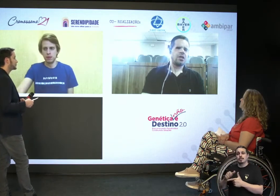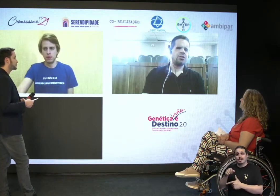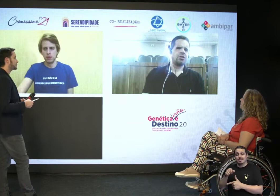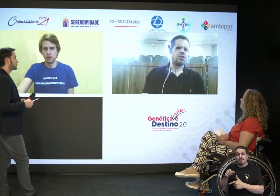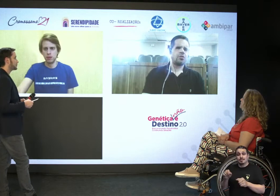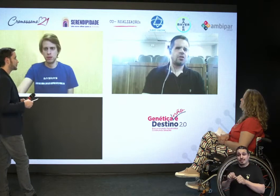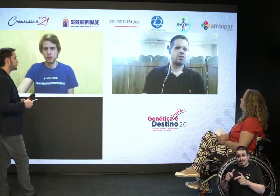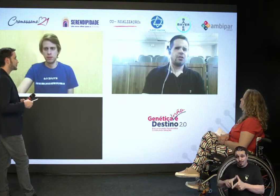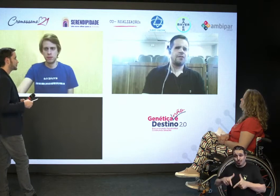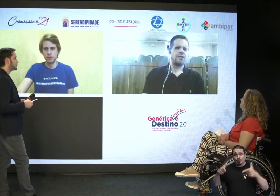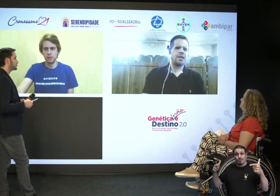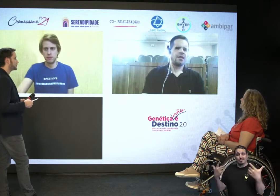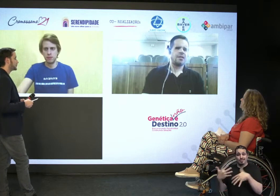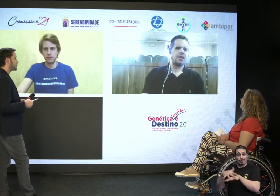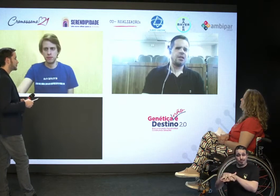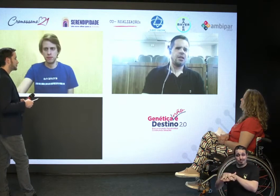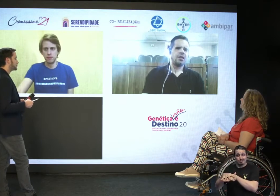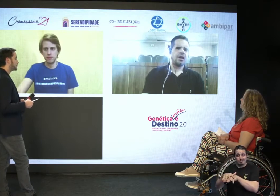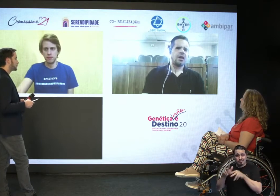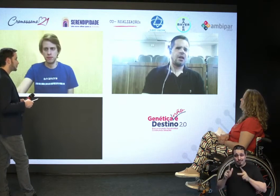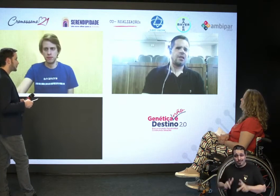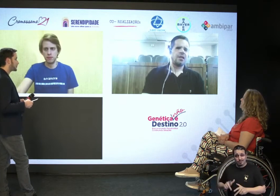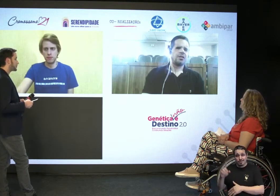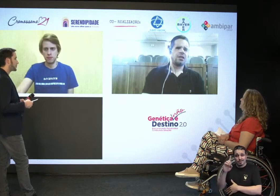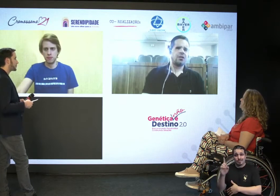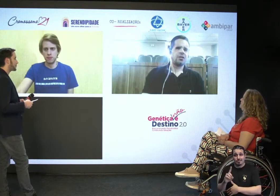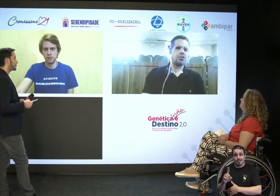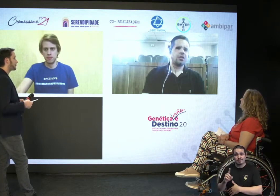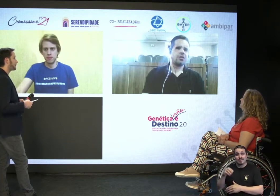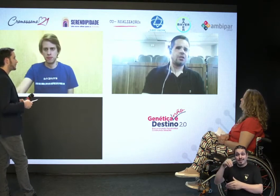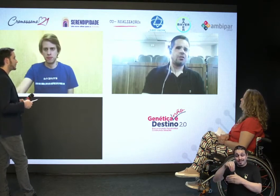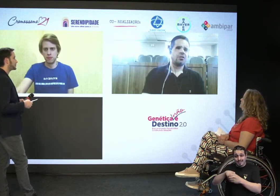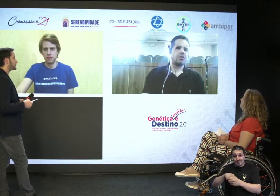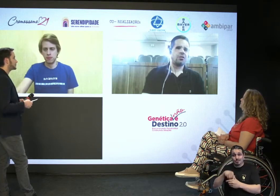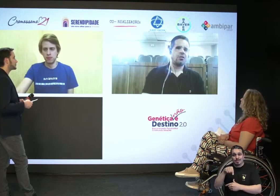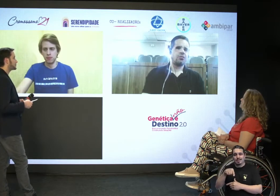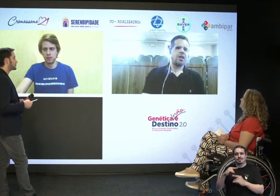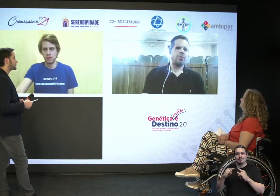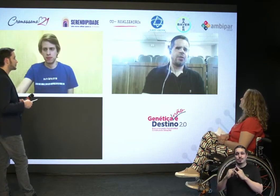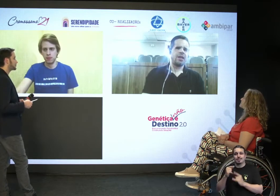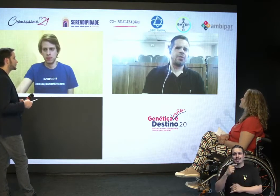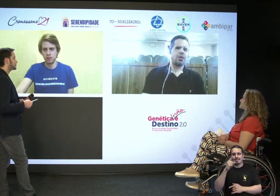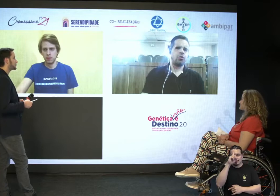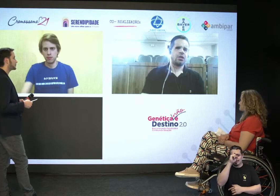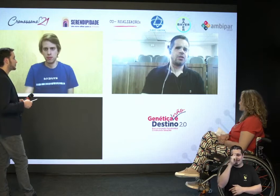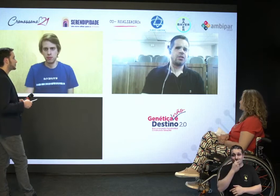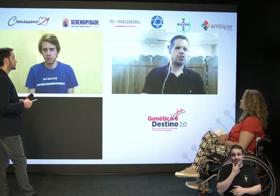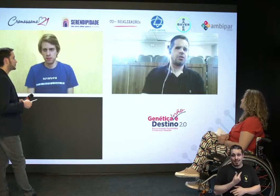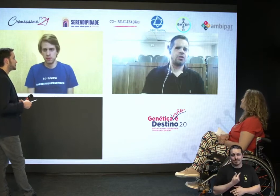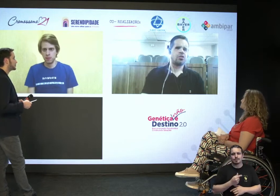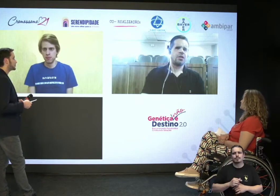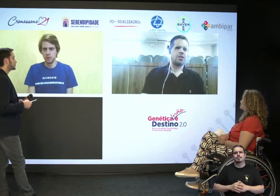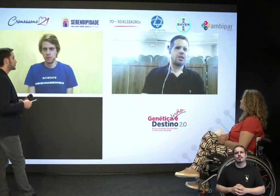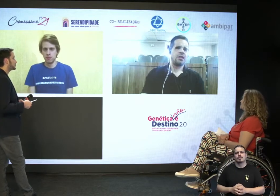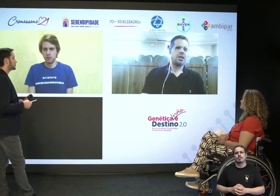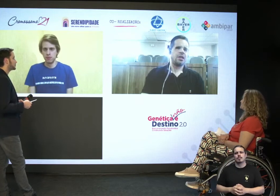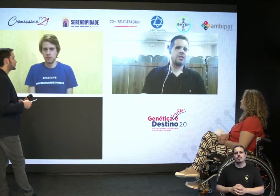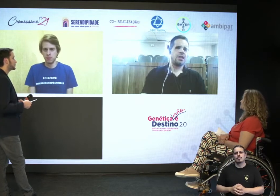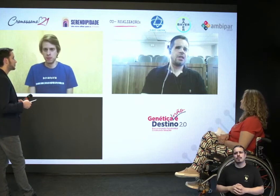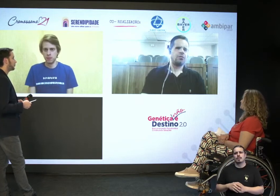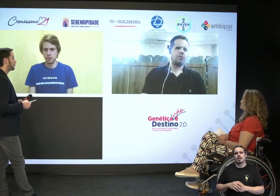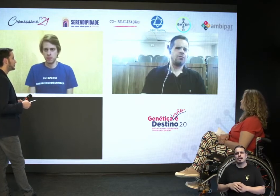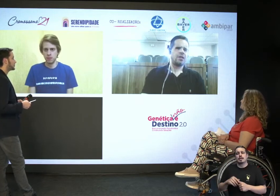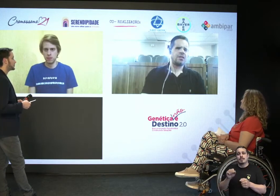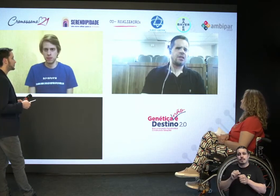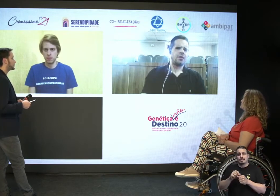pessoas com deficiência dentro da nossa instituição no Einstein. E também replicar pra outras instituições aí e ser um